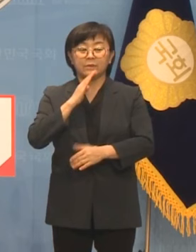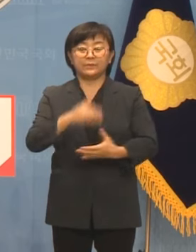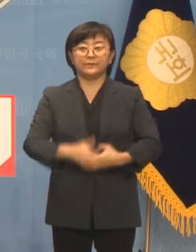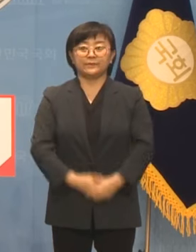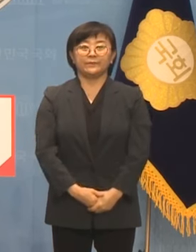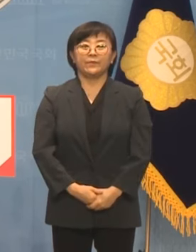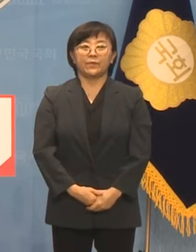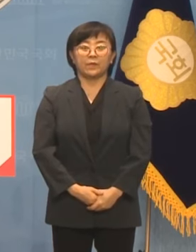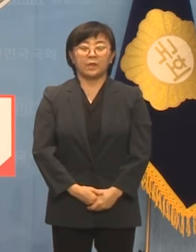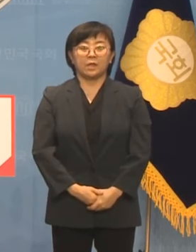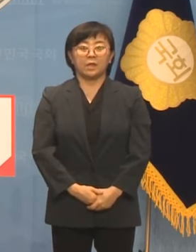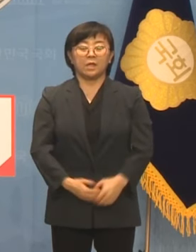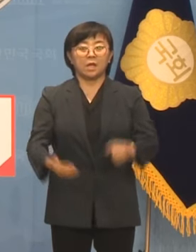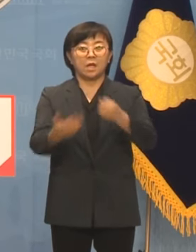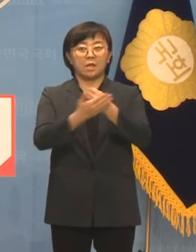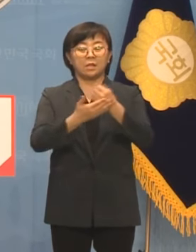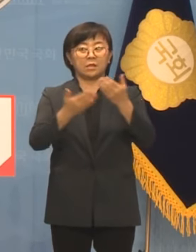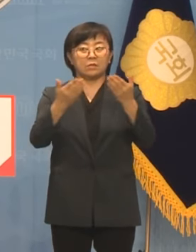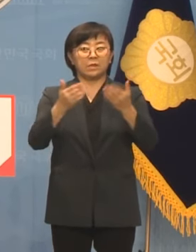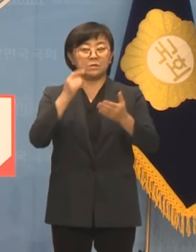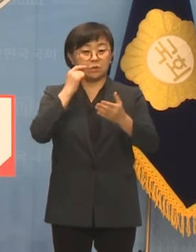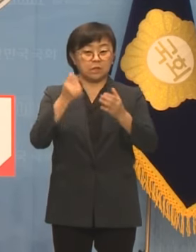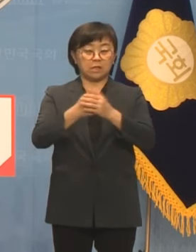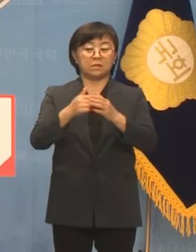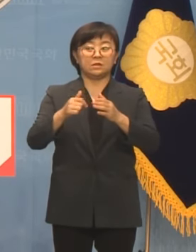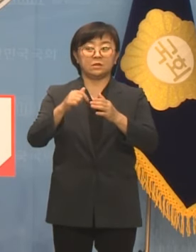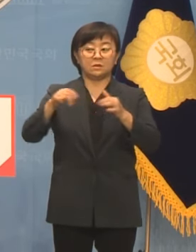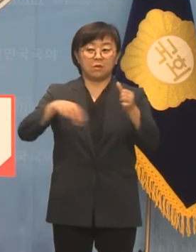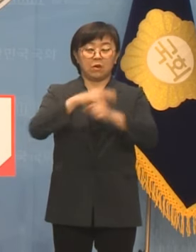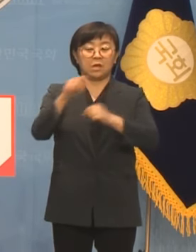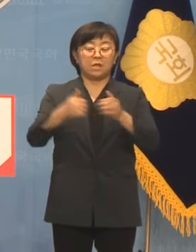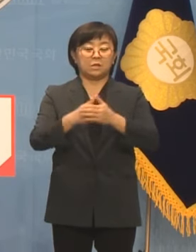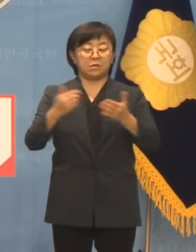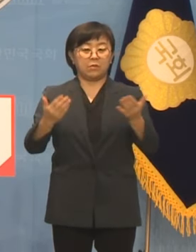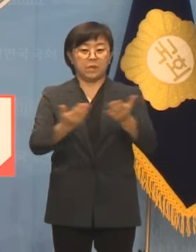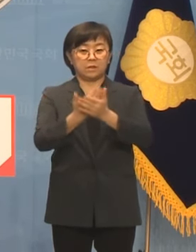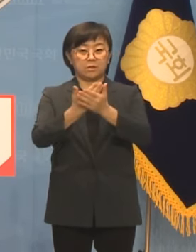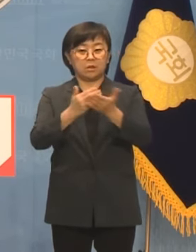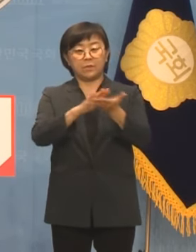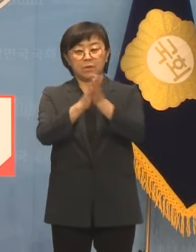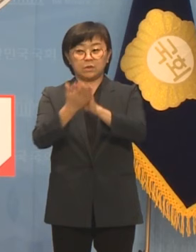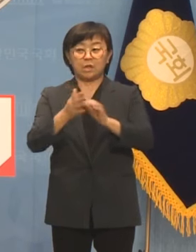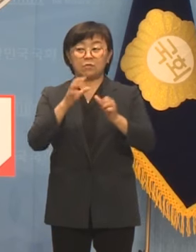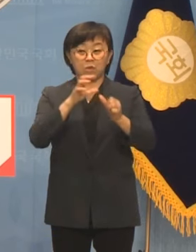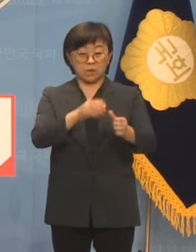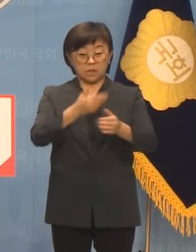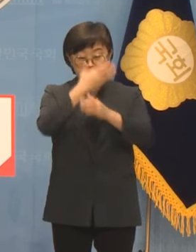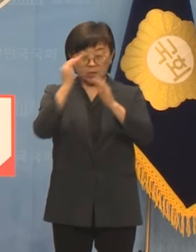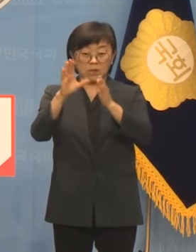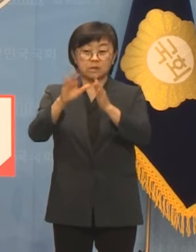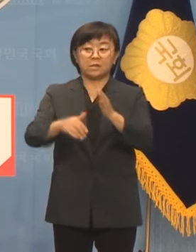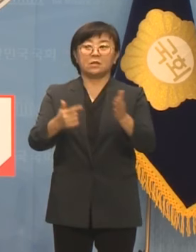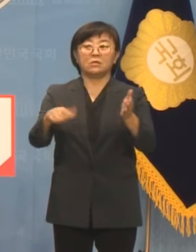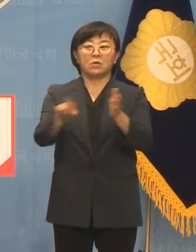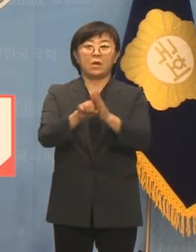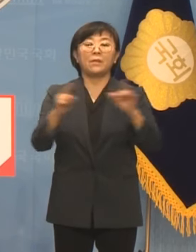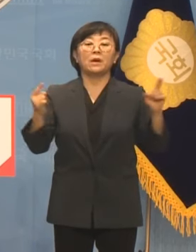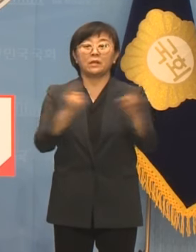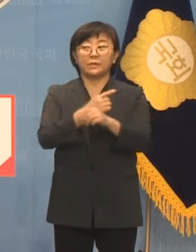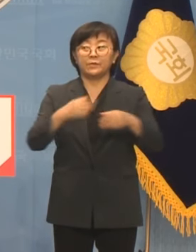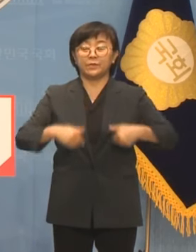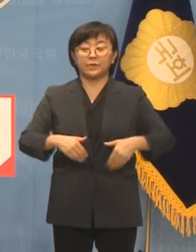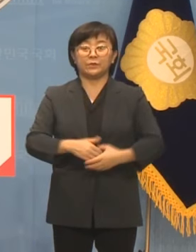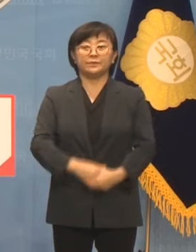사각지대에 놓여 발전과 변화에 발목이 잡혀버린 제 또래 청년 세대들을 위해 바뀌어야 합니다.